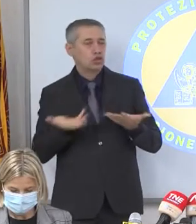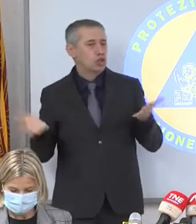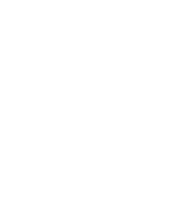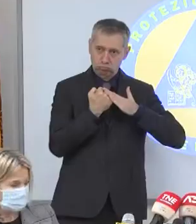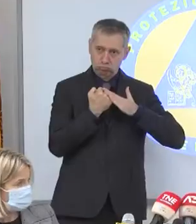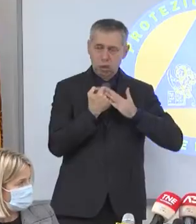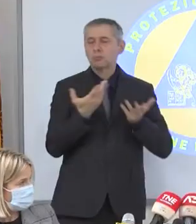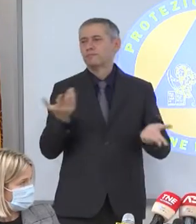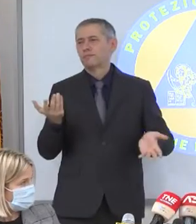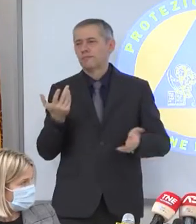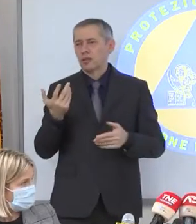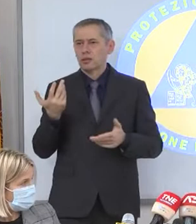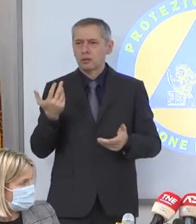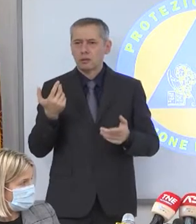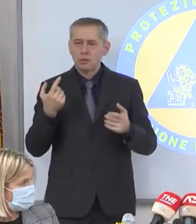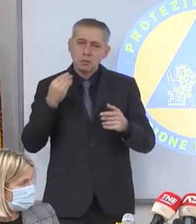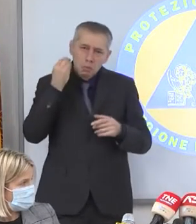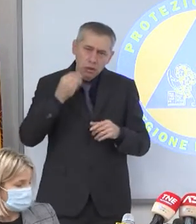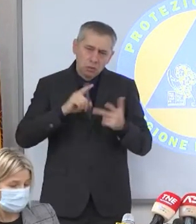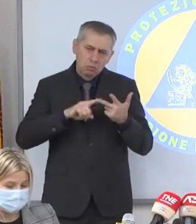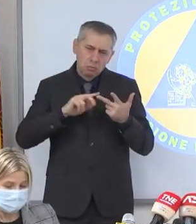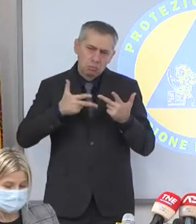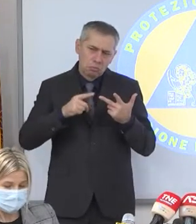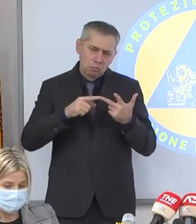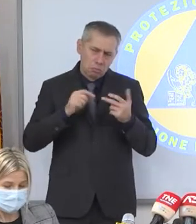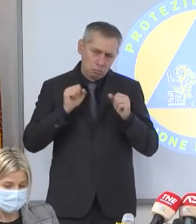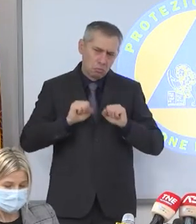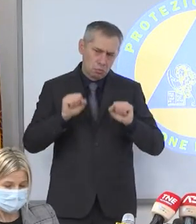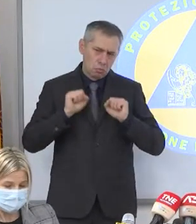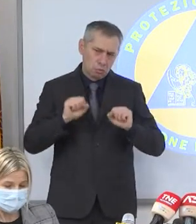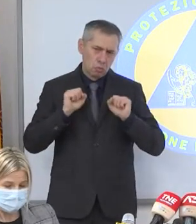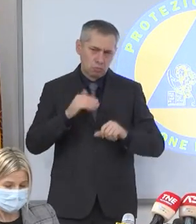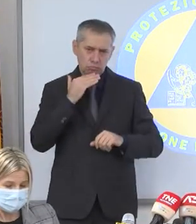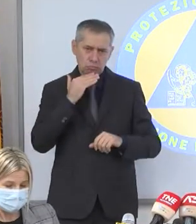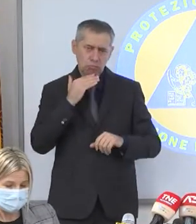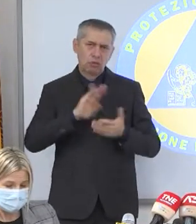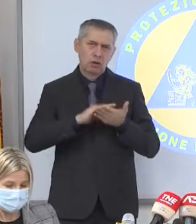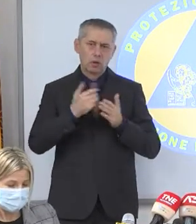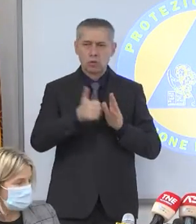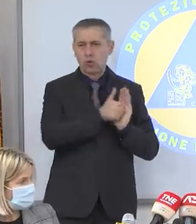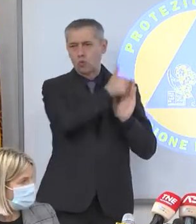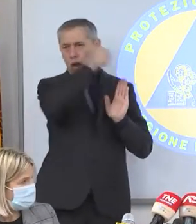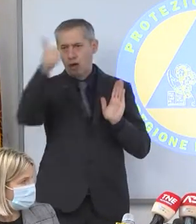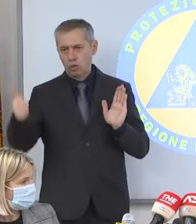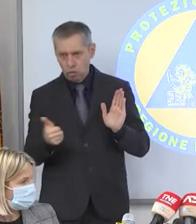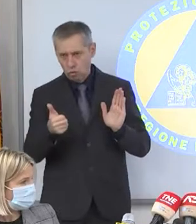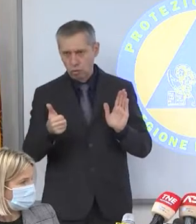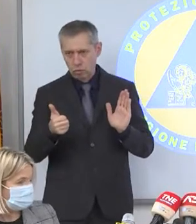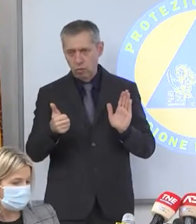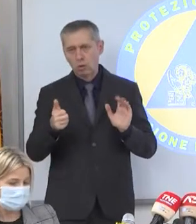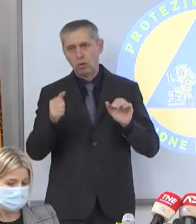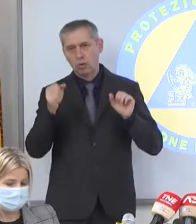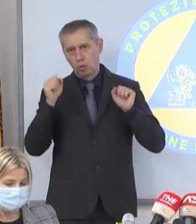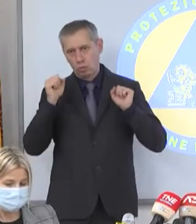che cellulare. Io sono convinto che questo booster dose, perlomeno per un anno, dovrebbe, se non di più, tenerci